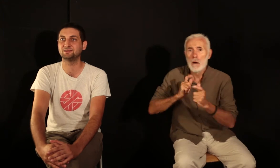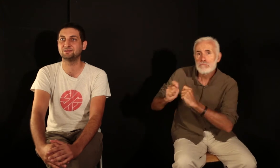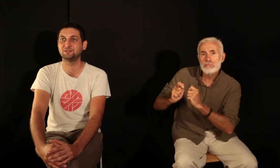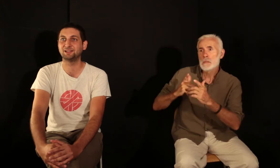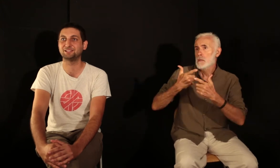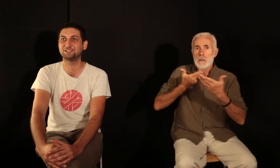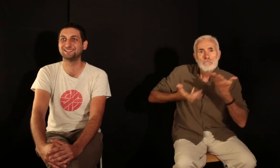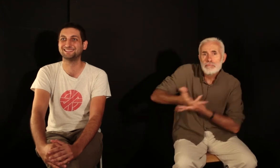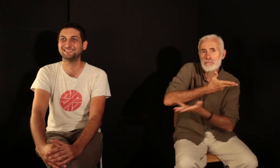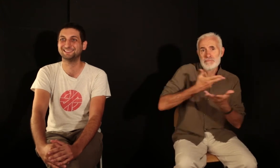riche.